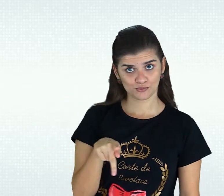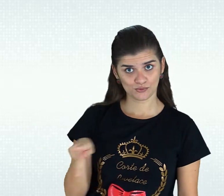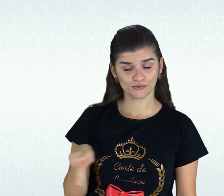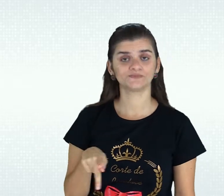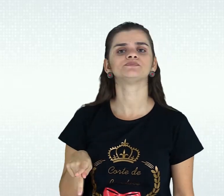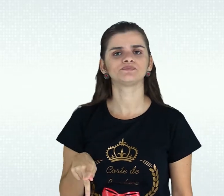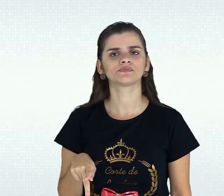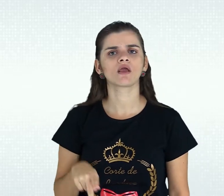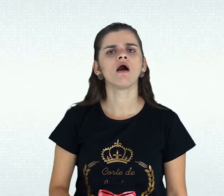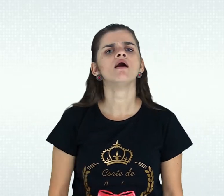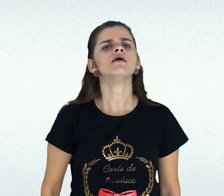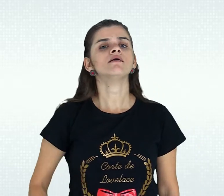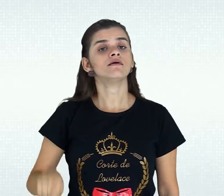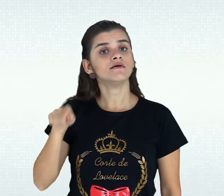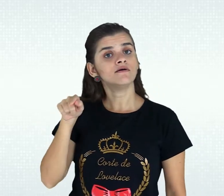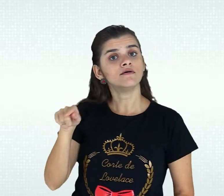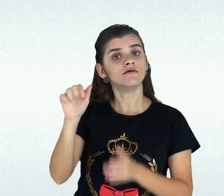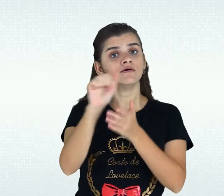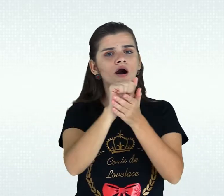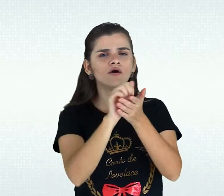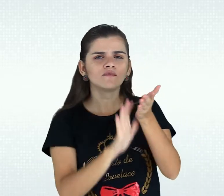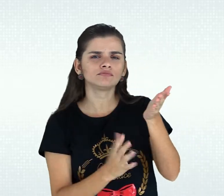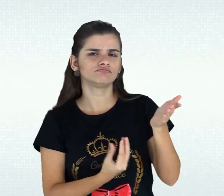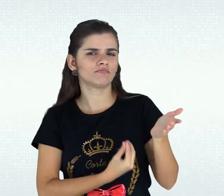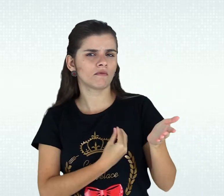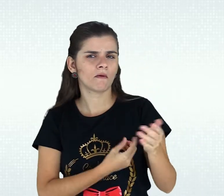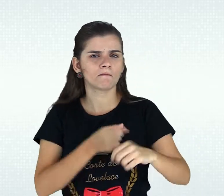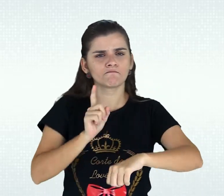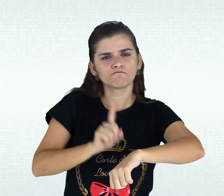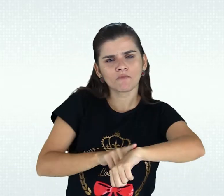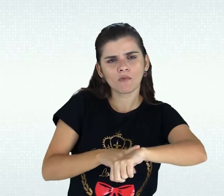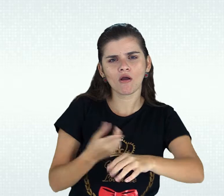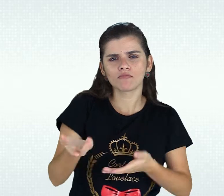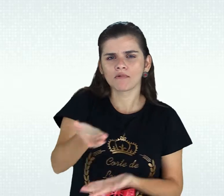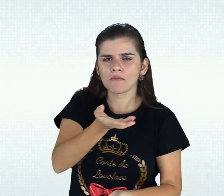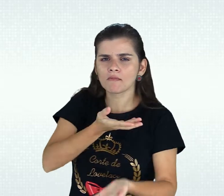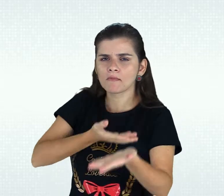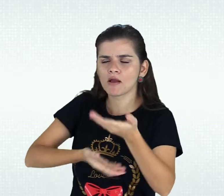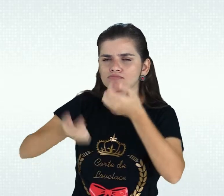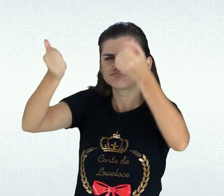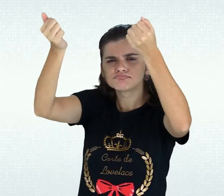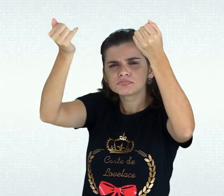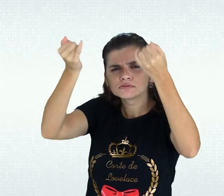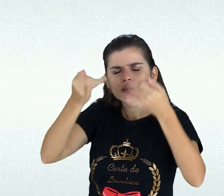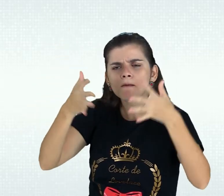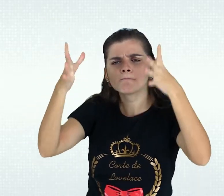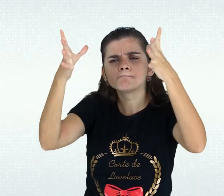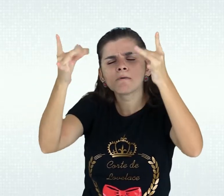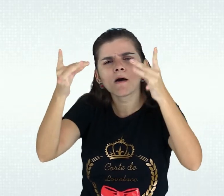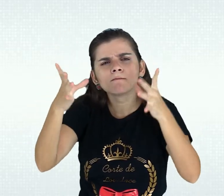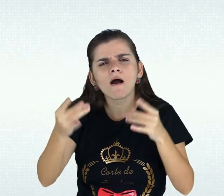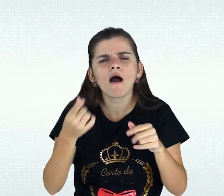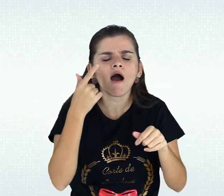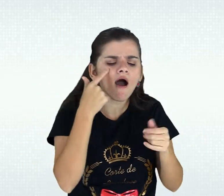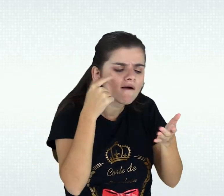presenciais de discussão das atividades, a segunda professora apresentava um modo mais prático sobre o